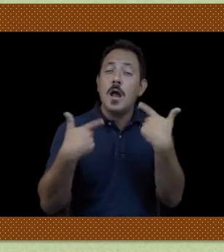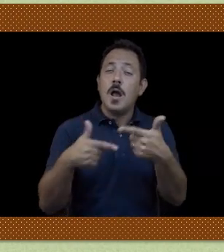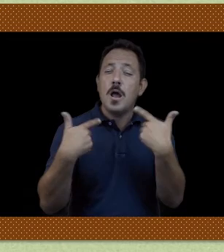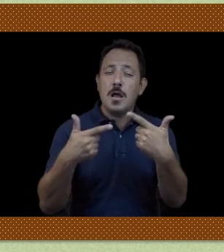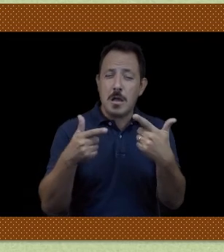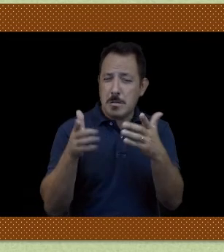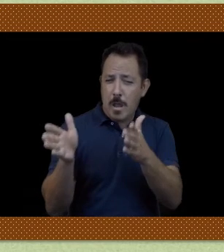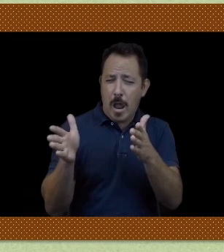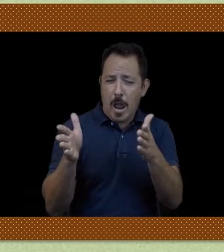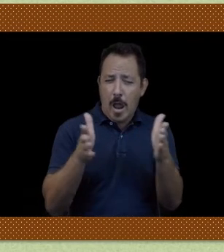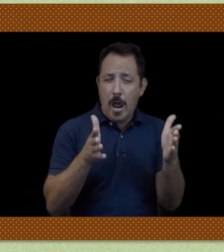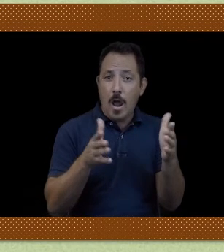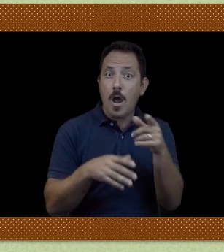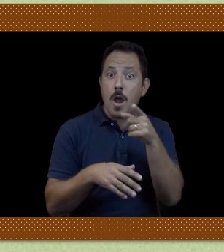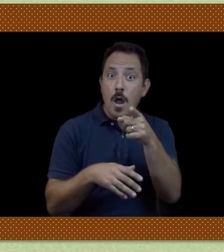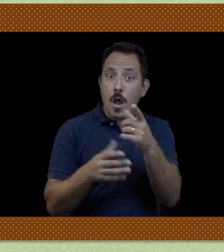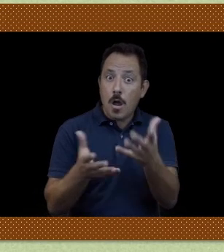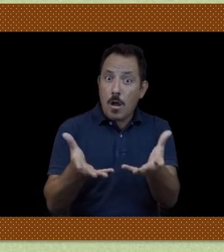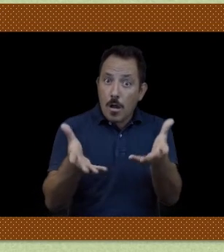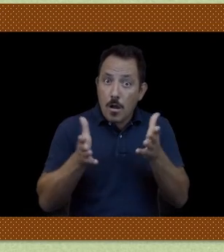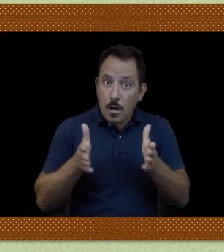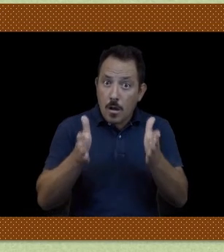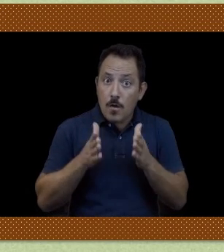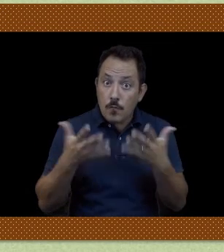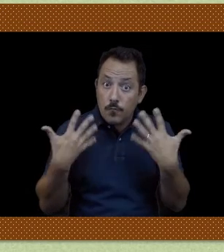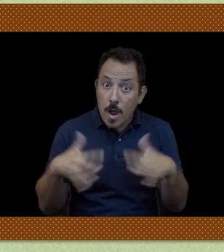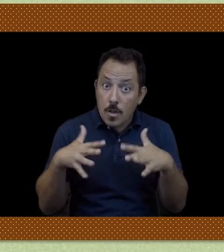Aver ricevuto tanti regali super?